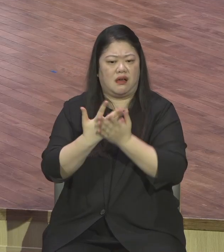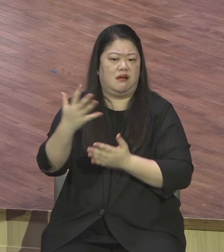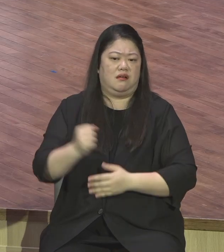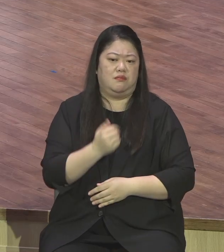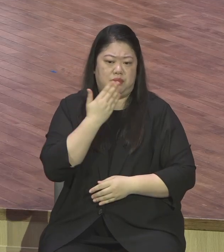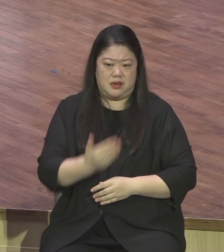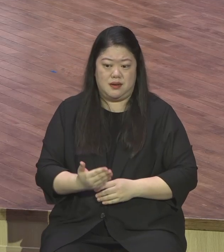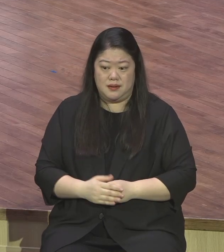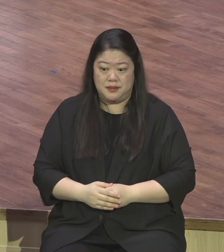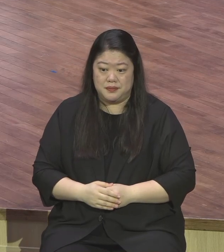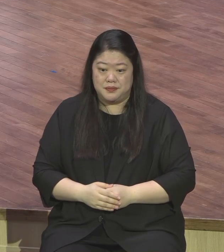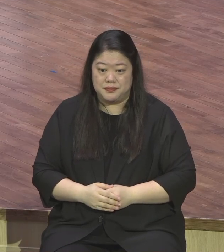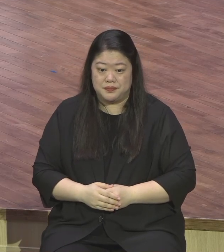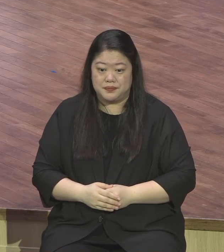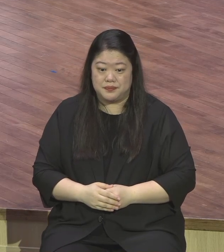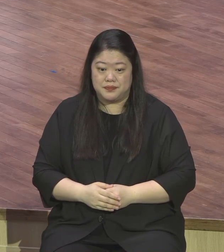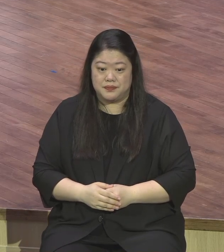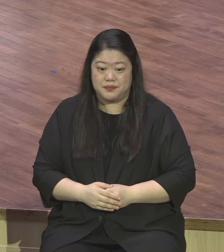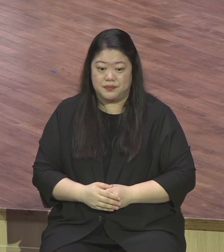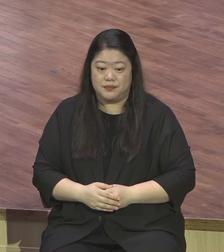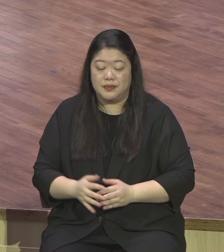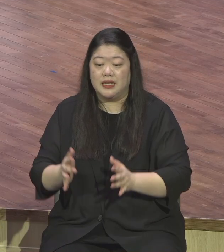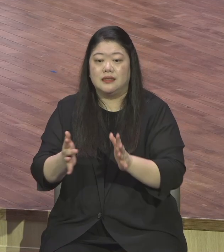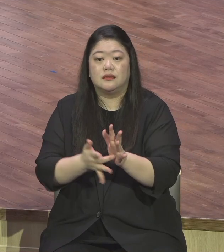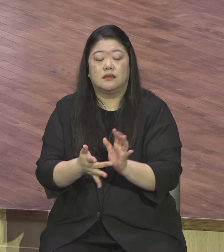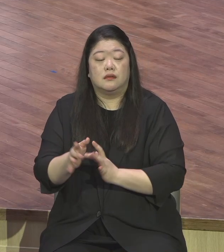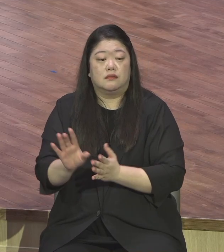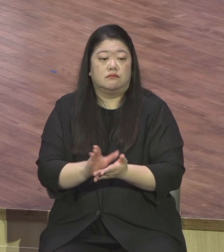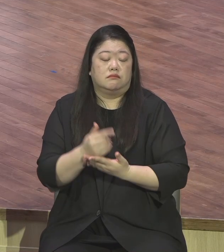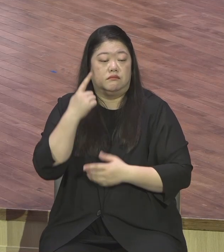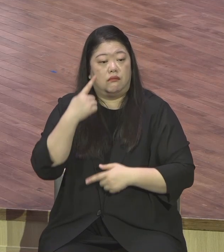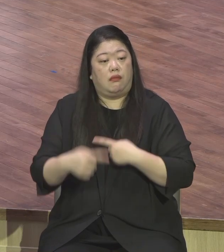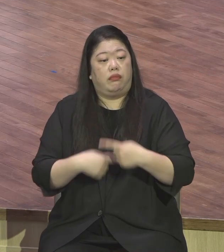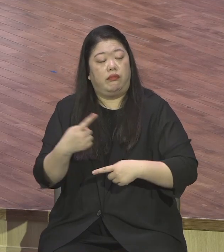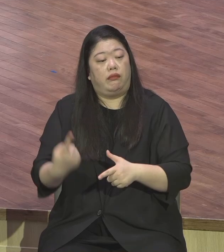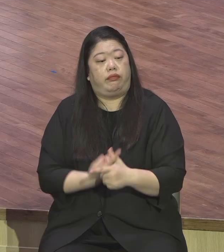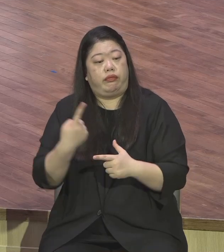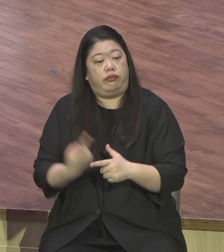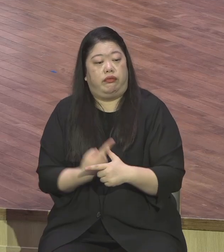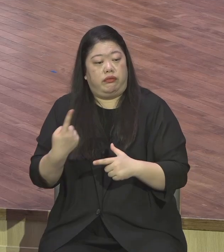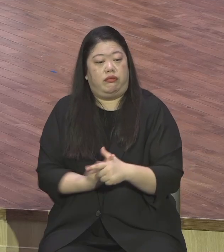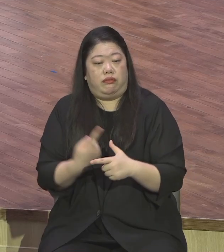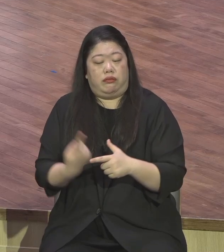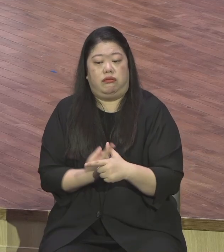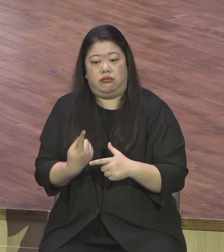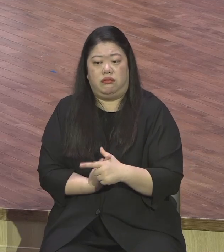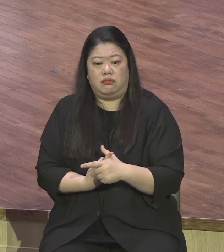그리스도를 깊이 알아갈 때 이 사람이 어때요 깊이 알아갈수록